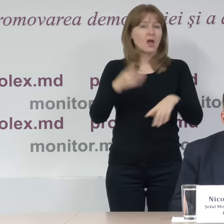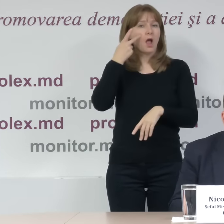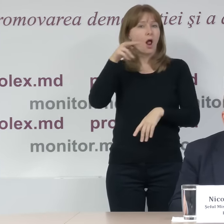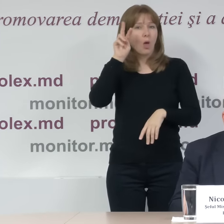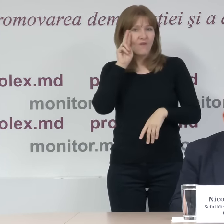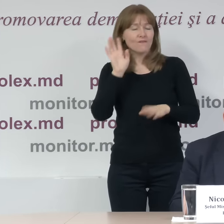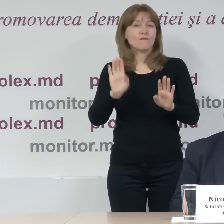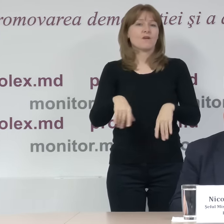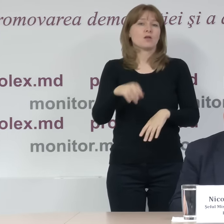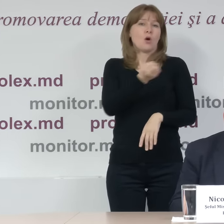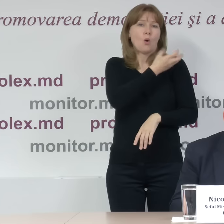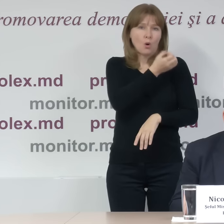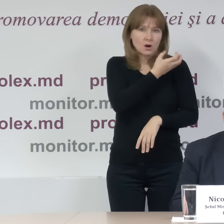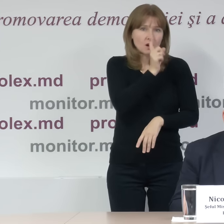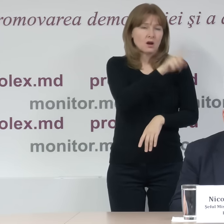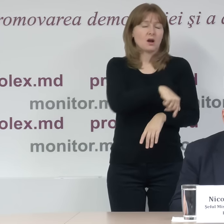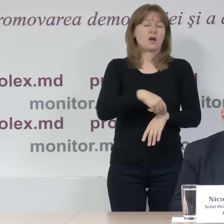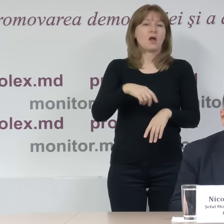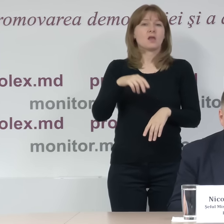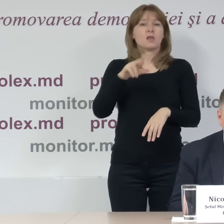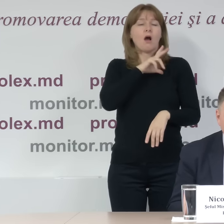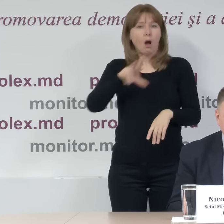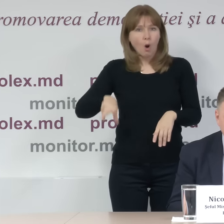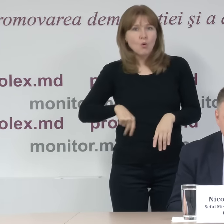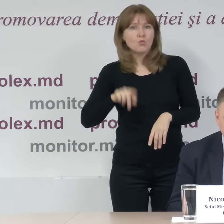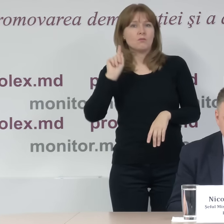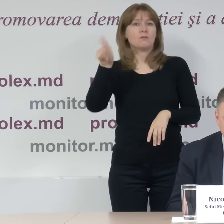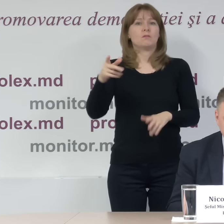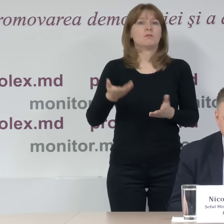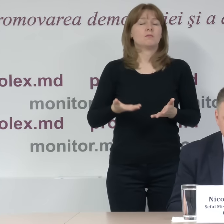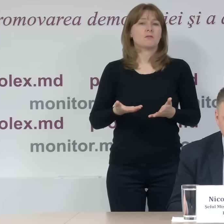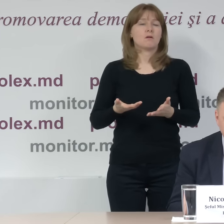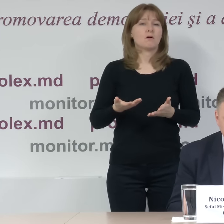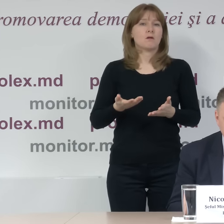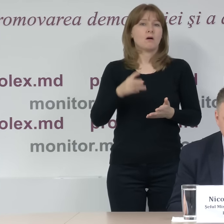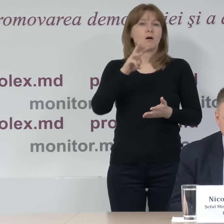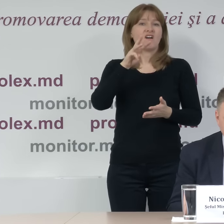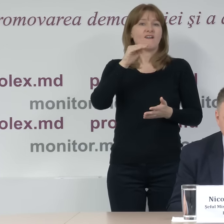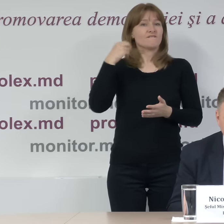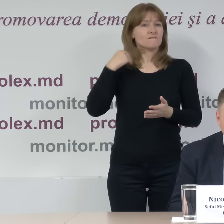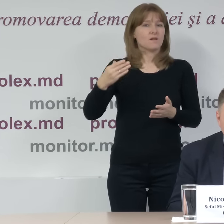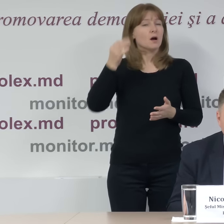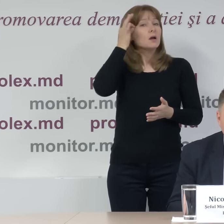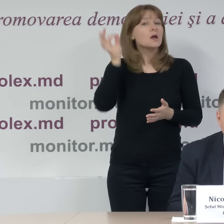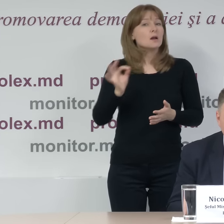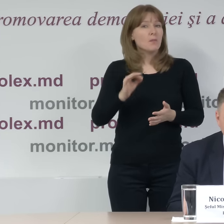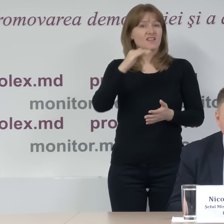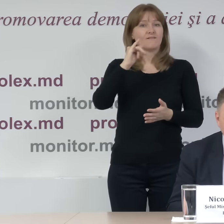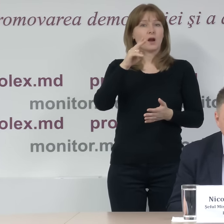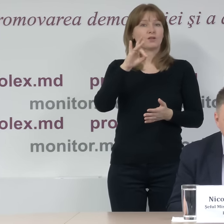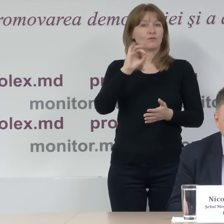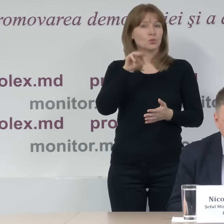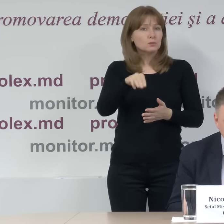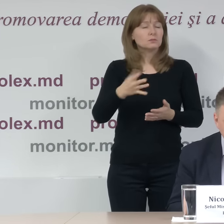Puțintei, Orhei, Găvănoasă, Cahul, în Frankfurt, în Main, în Germania, în